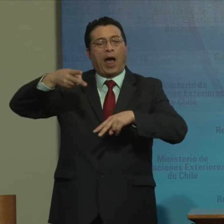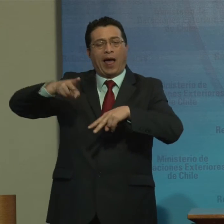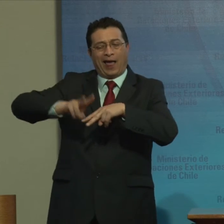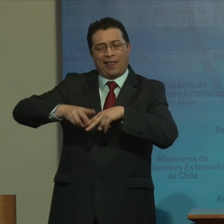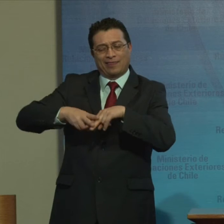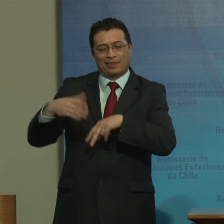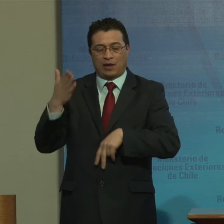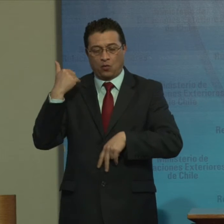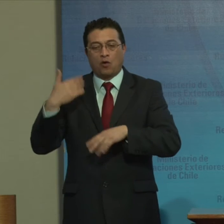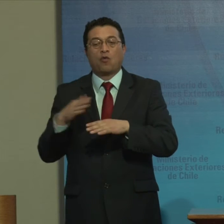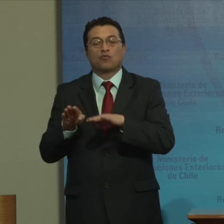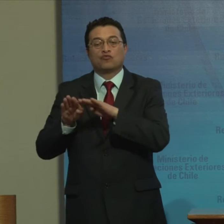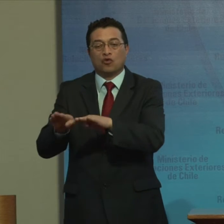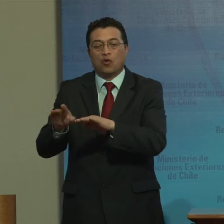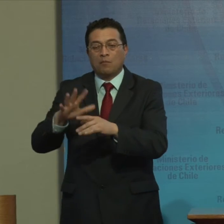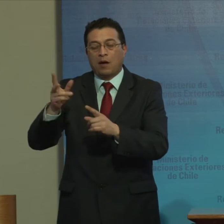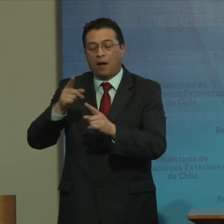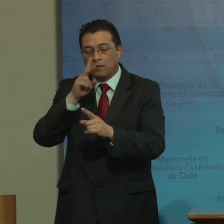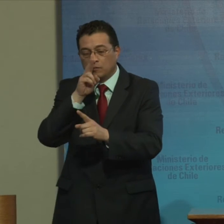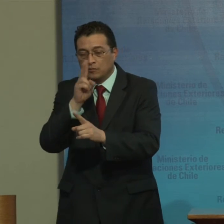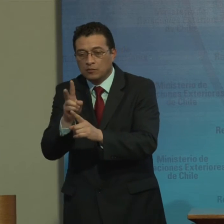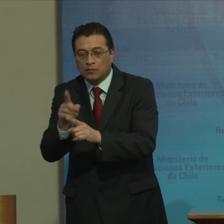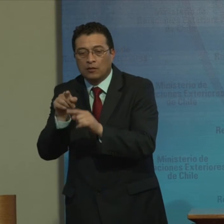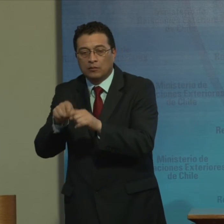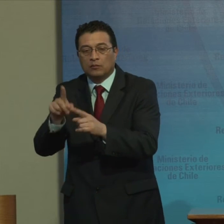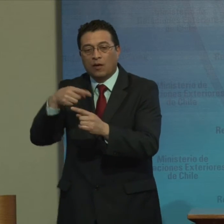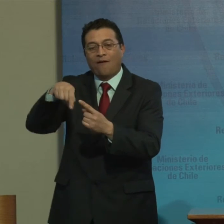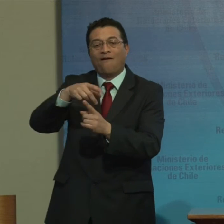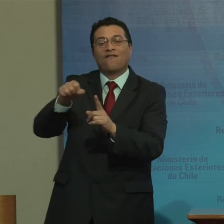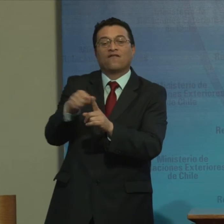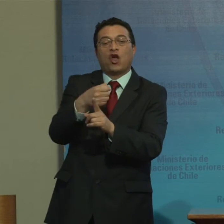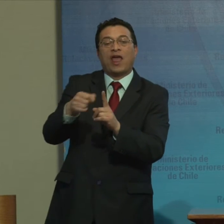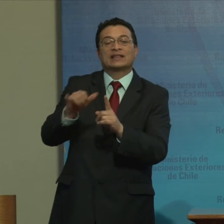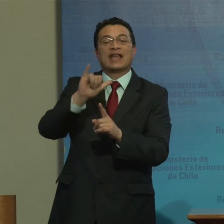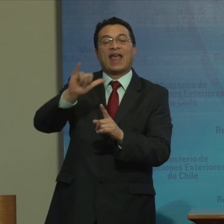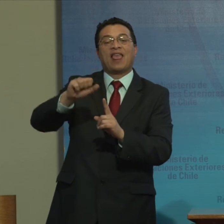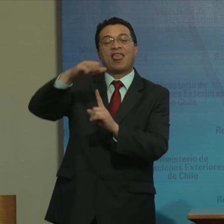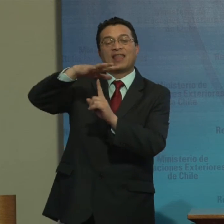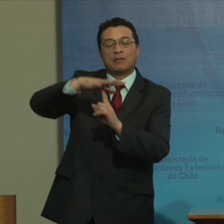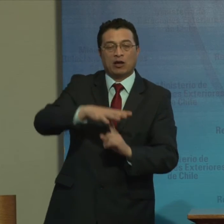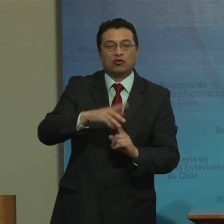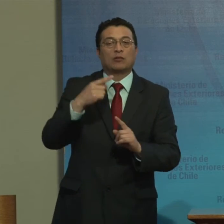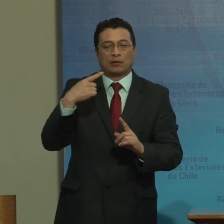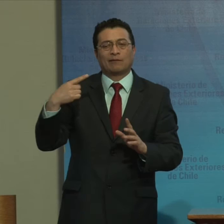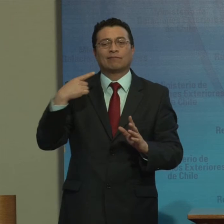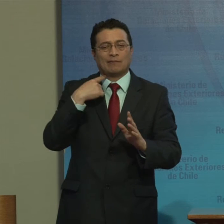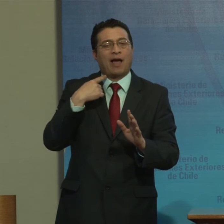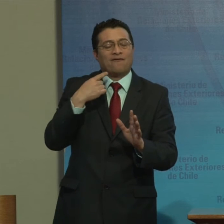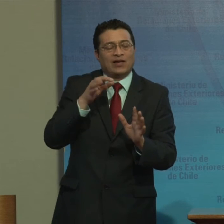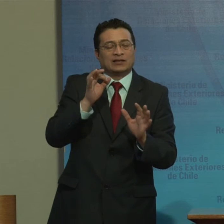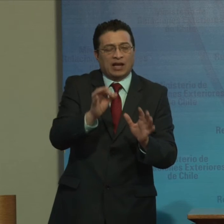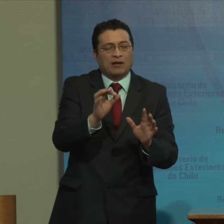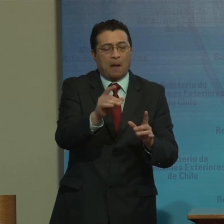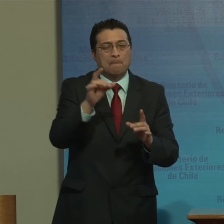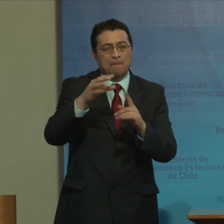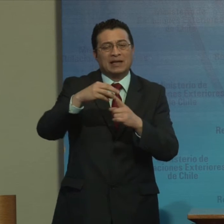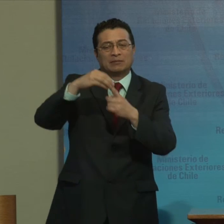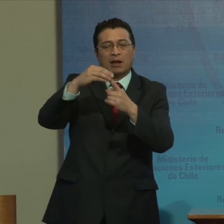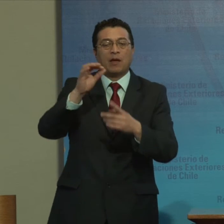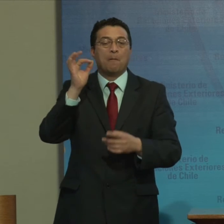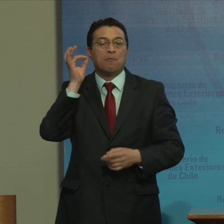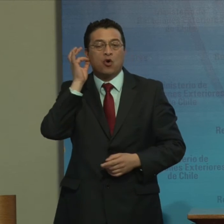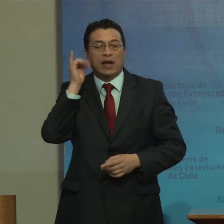Que favorecen La prevalencia De entornos De violencia Y discriminación Que afectan Principalmente A